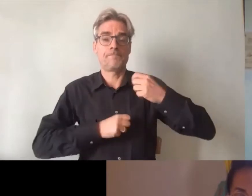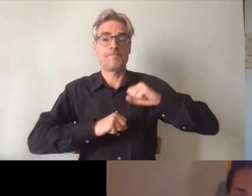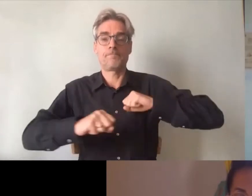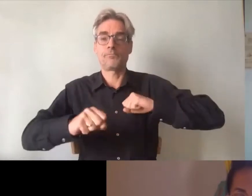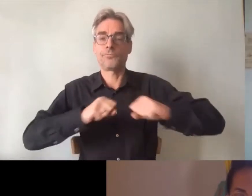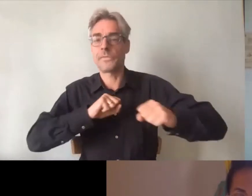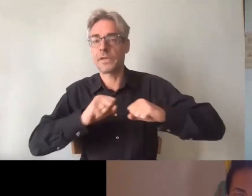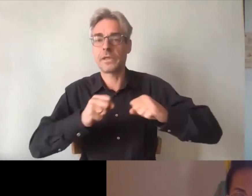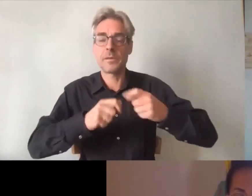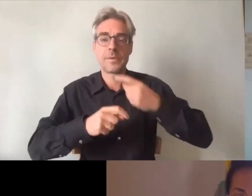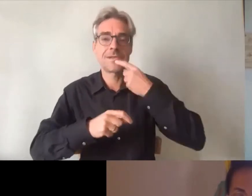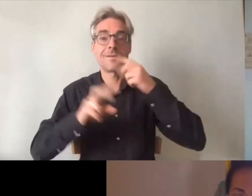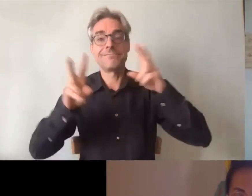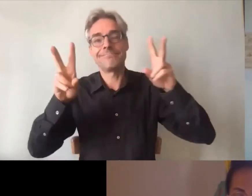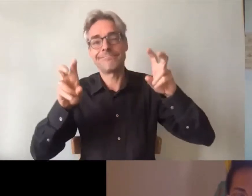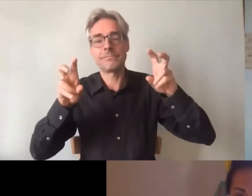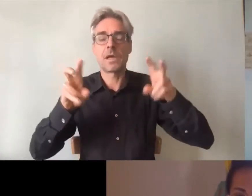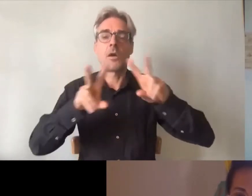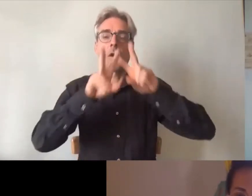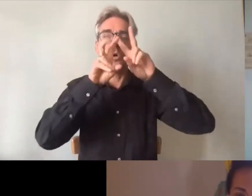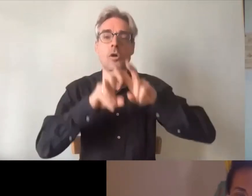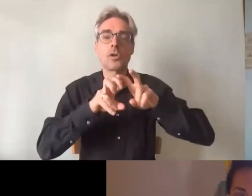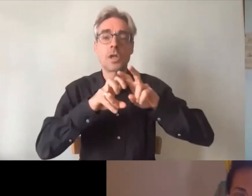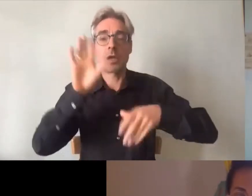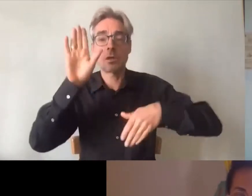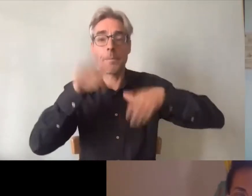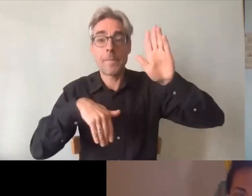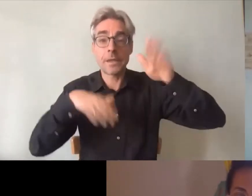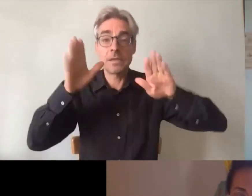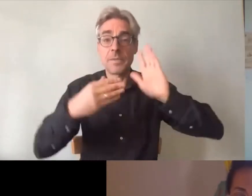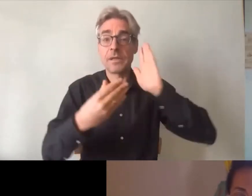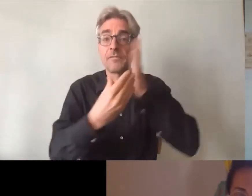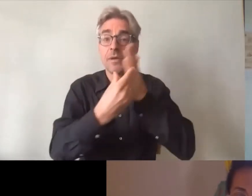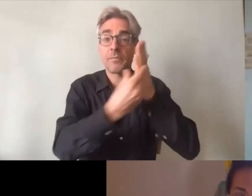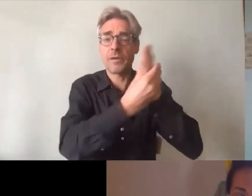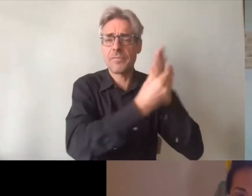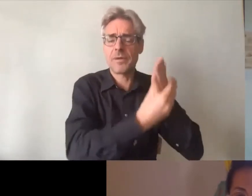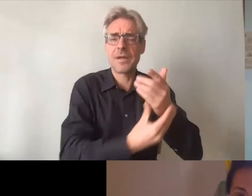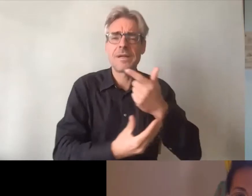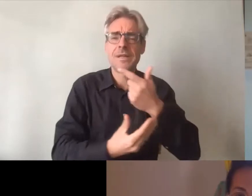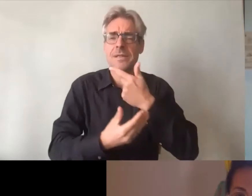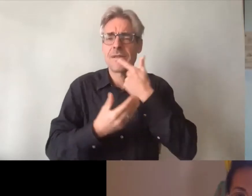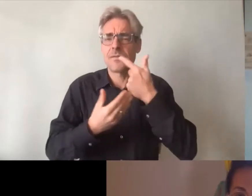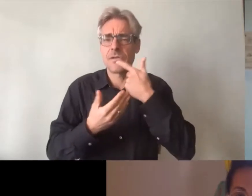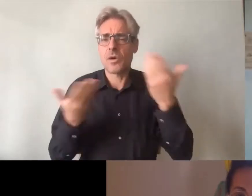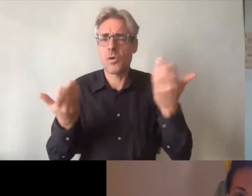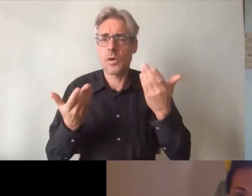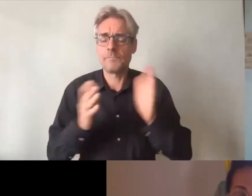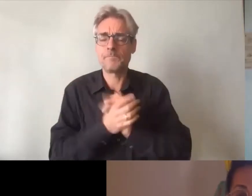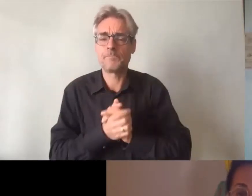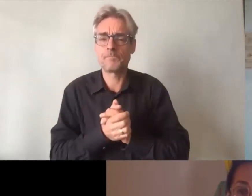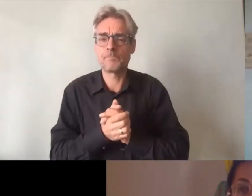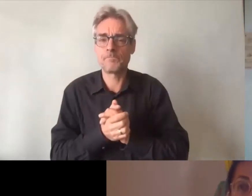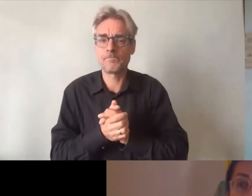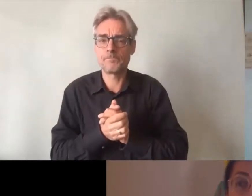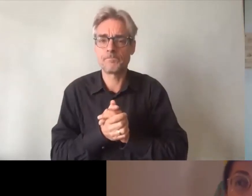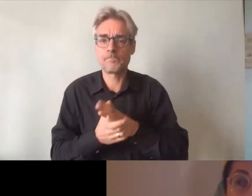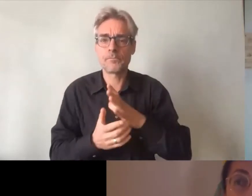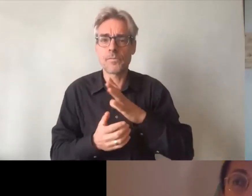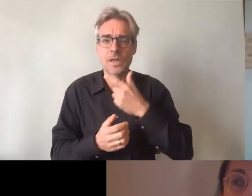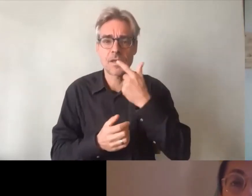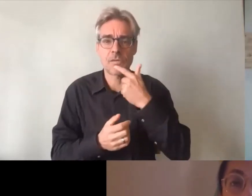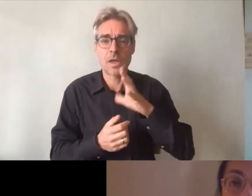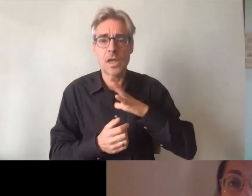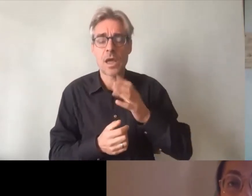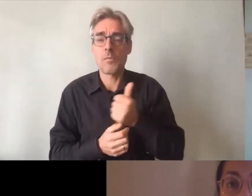recherche participative. Donc, pour nous, la recherche participative, c'est une recherche qui se